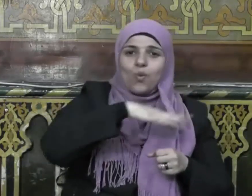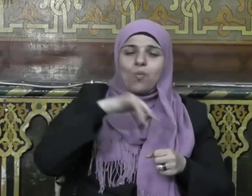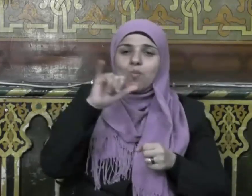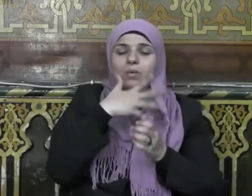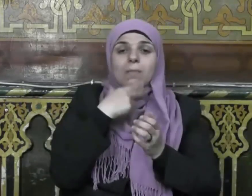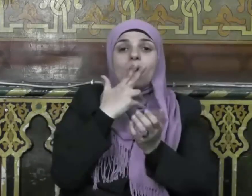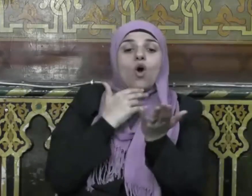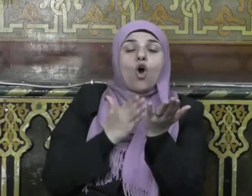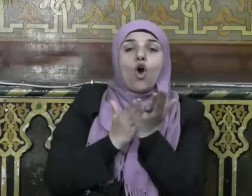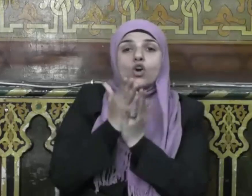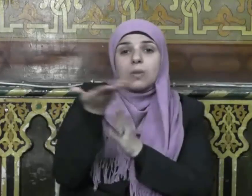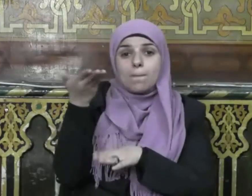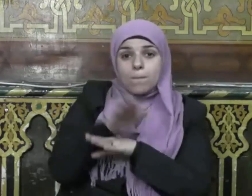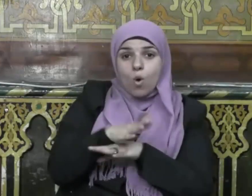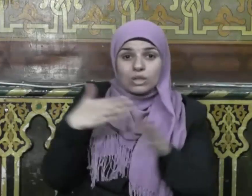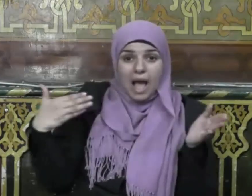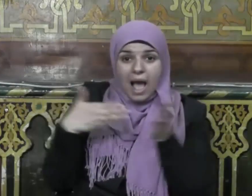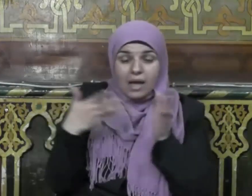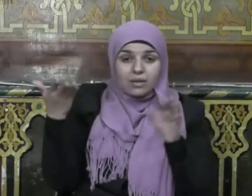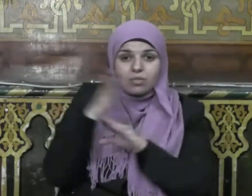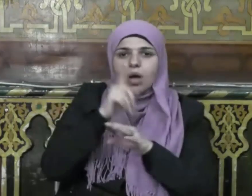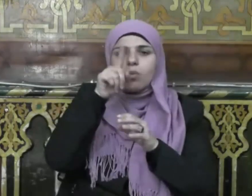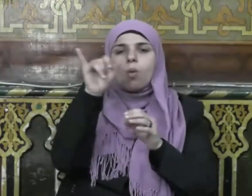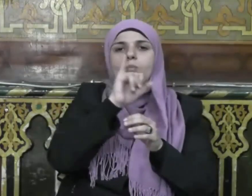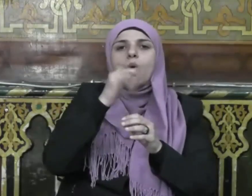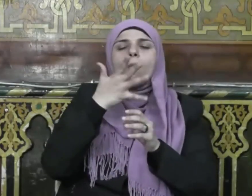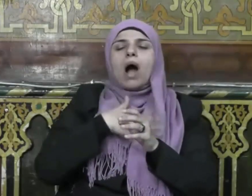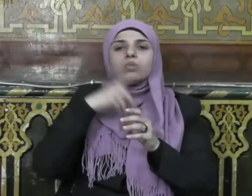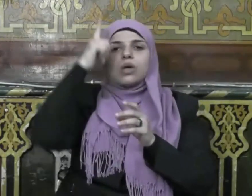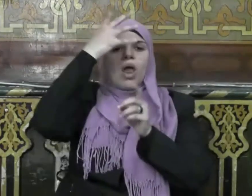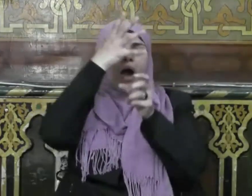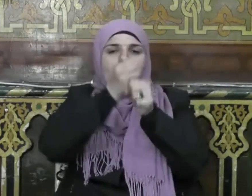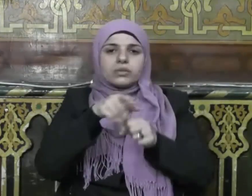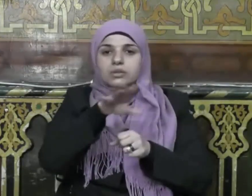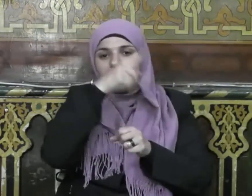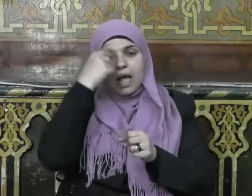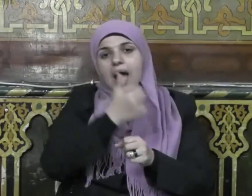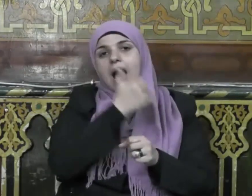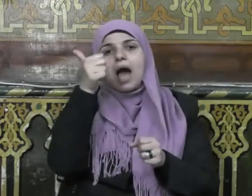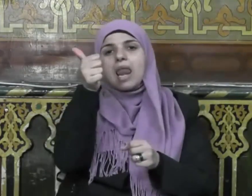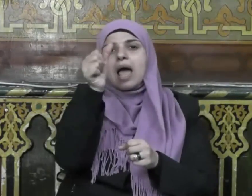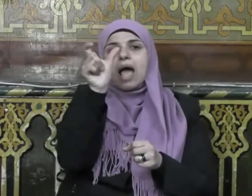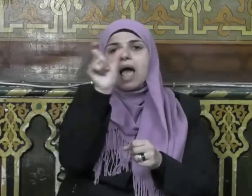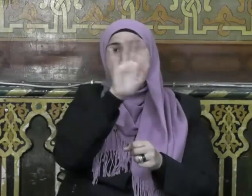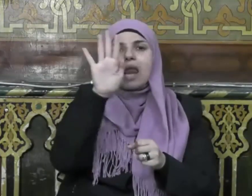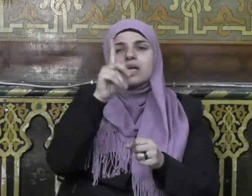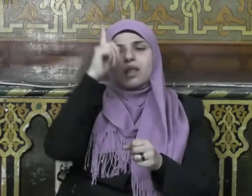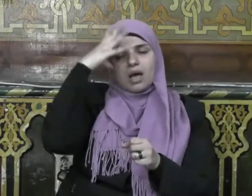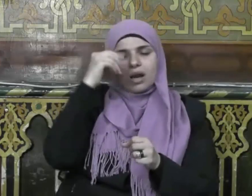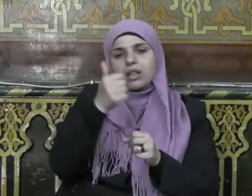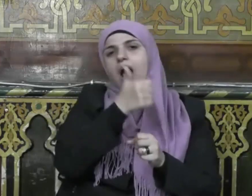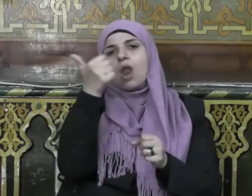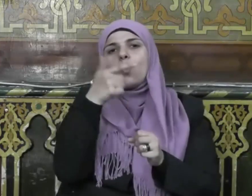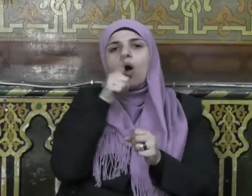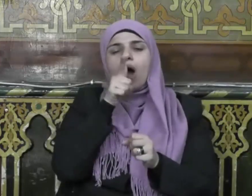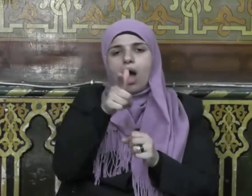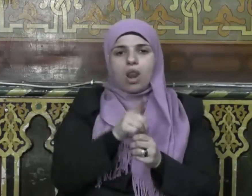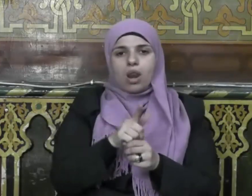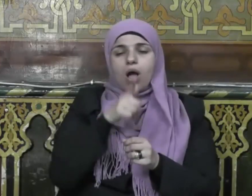حسن الخاتمة من إرادة الخيرية بالعبد فعن أنس رضي الله تعالى عنه قال قال